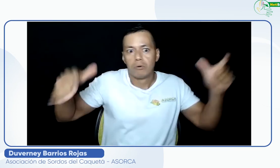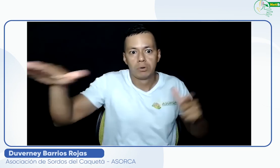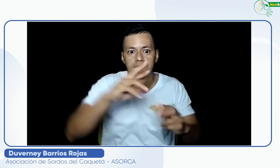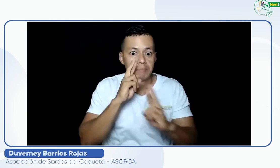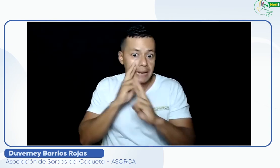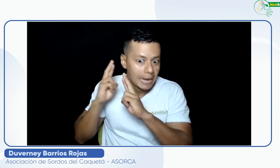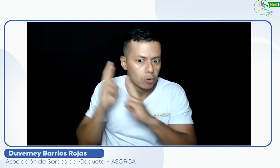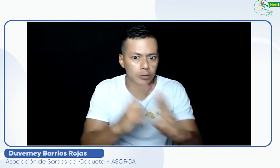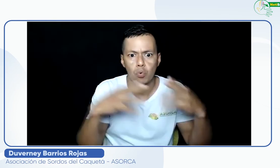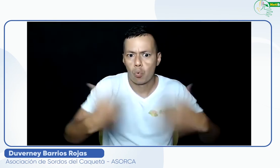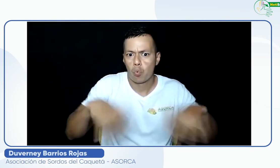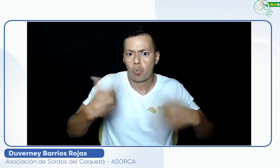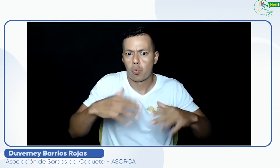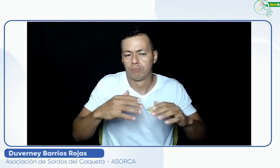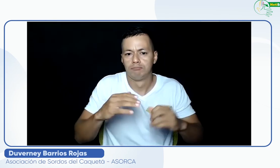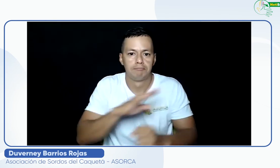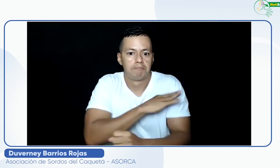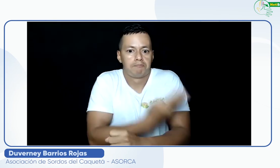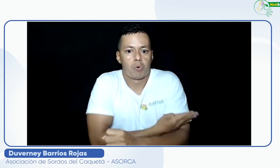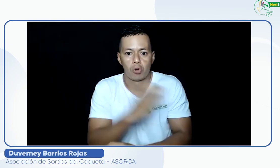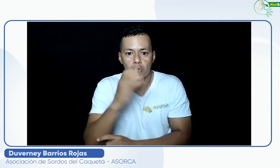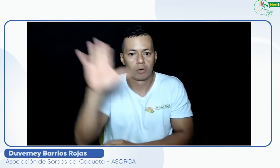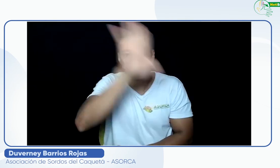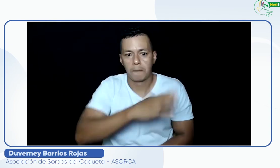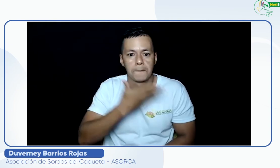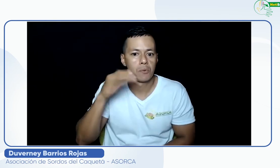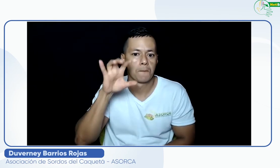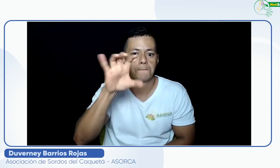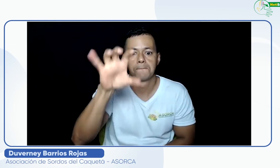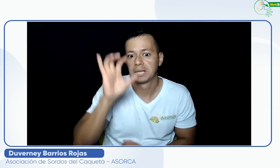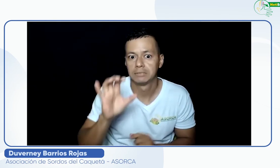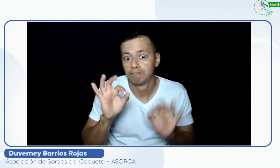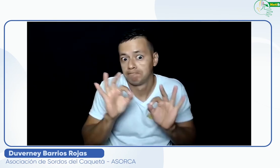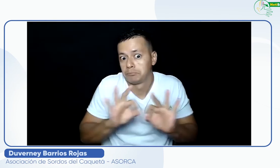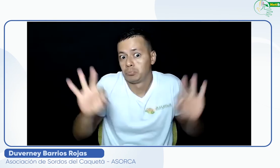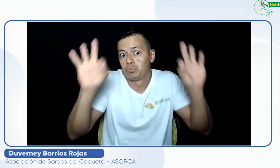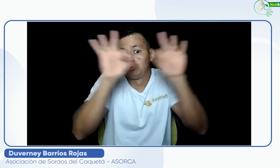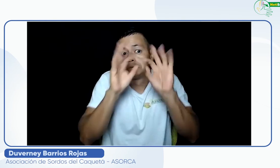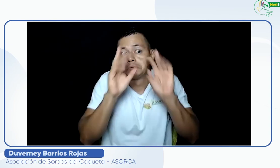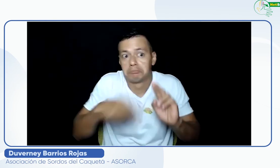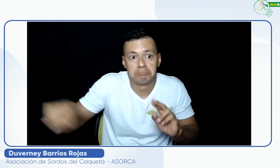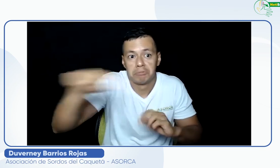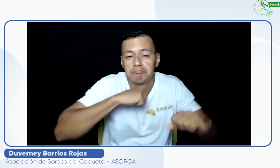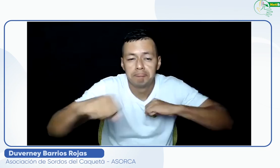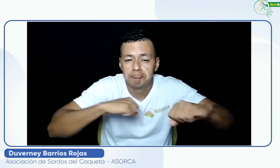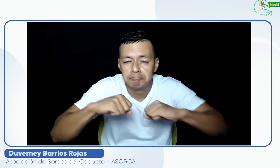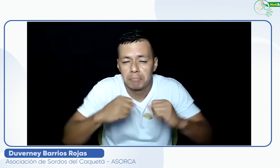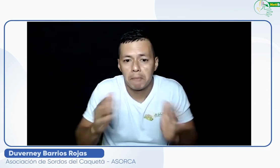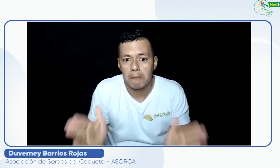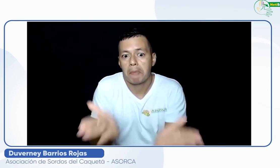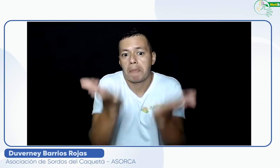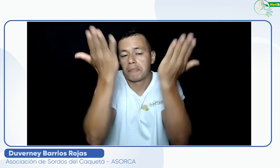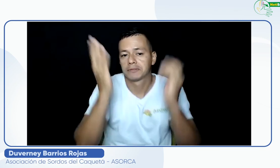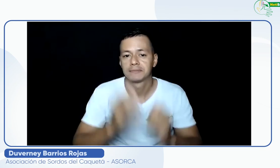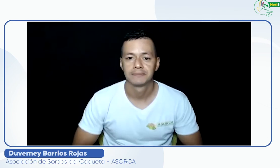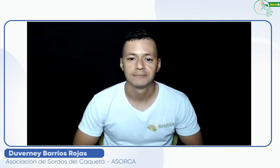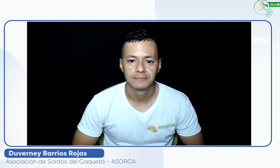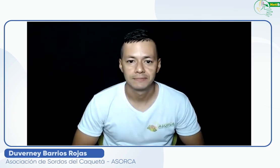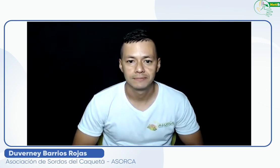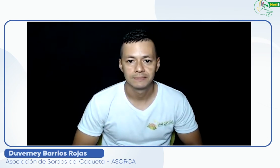recomendación es que se sumen más personas al uso del centro de relevo y así destacarnos como un país con un gran poder, como el mejor